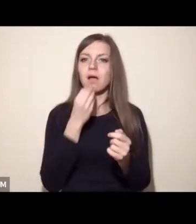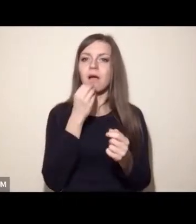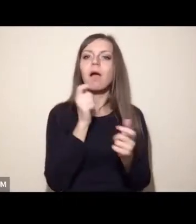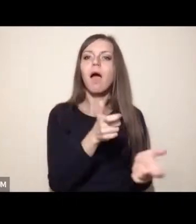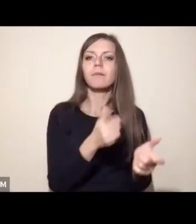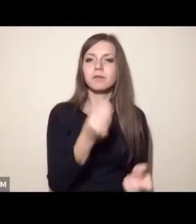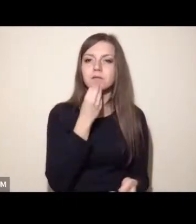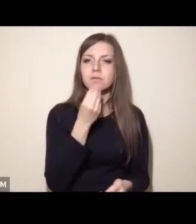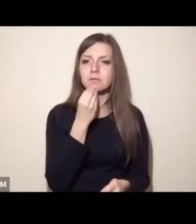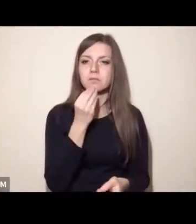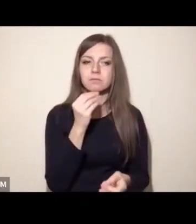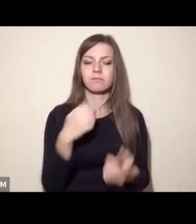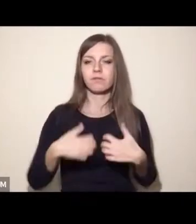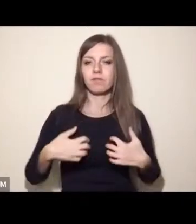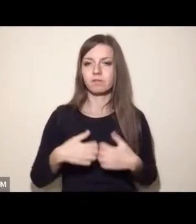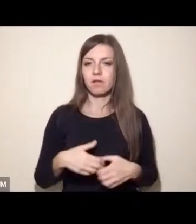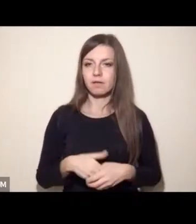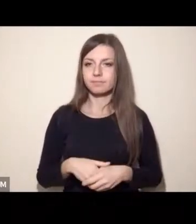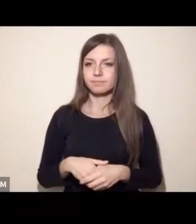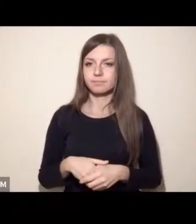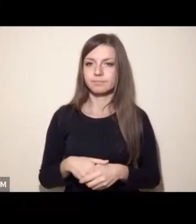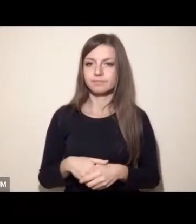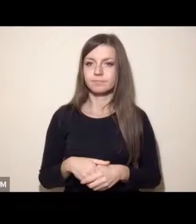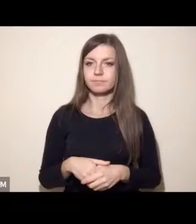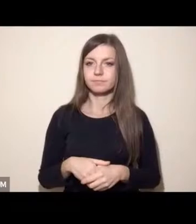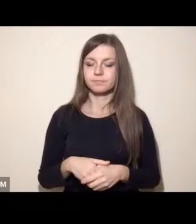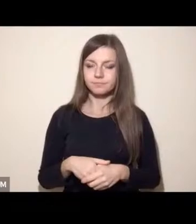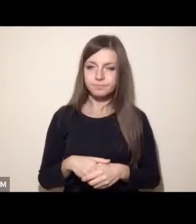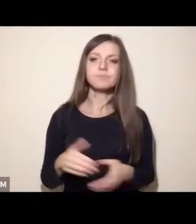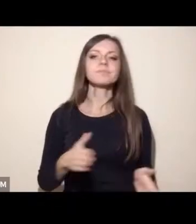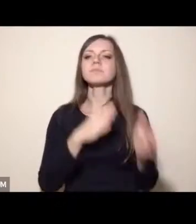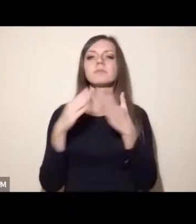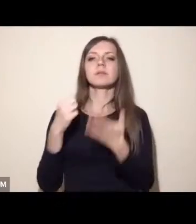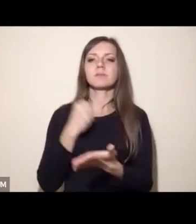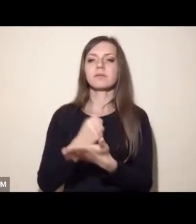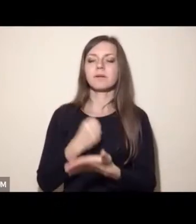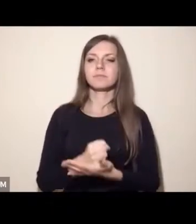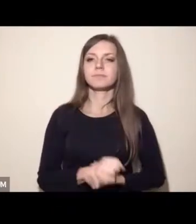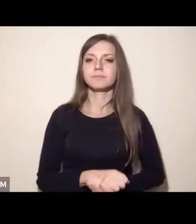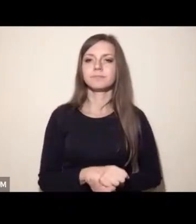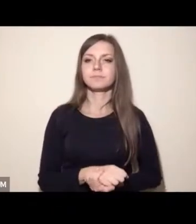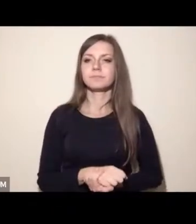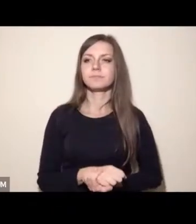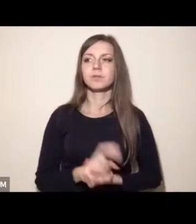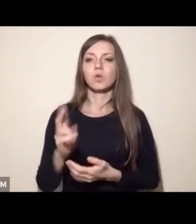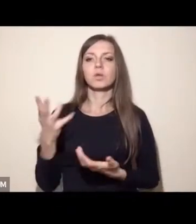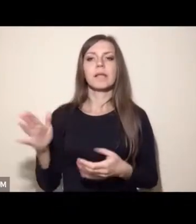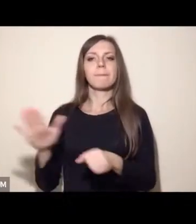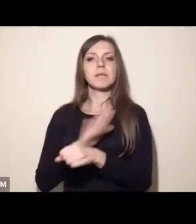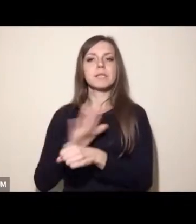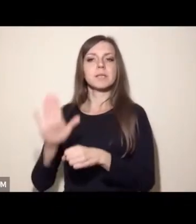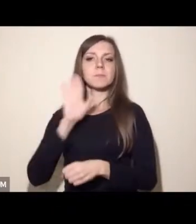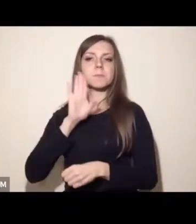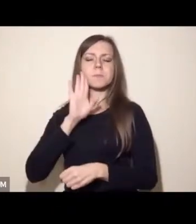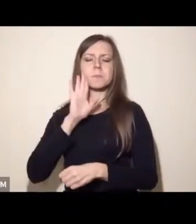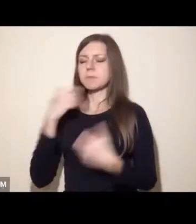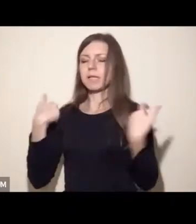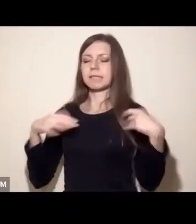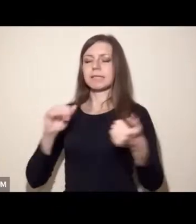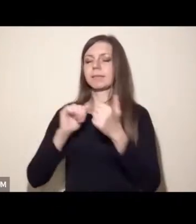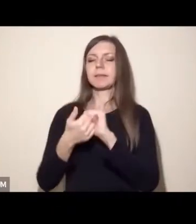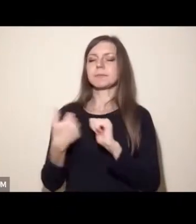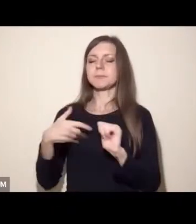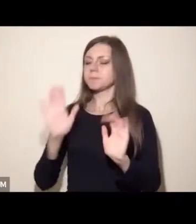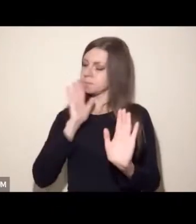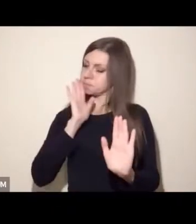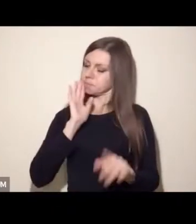Kolejnym argumentem podnoszonym przez zwolenników utrzymania biznes as usual, wszystkiego po staremu, z którym się